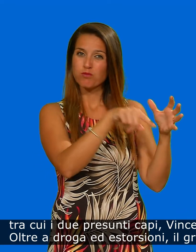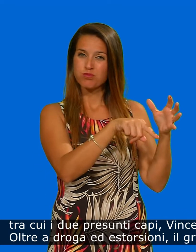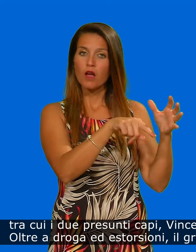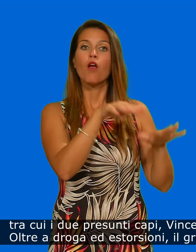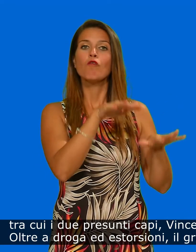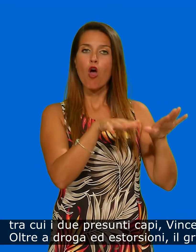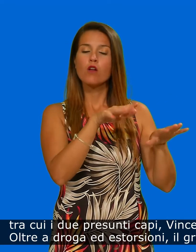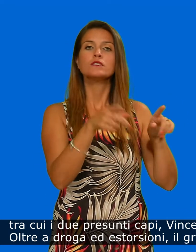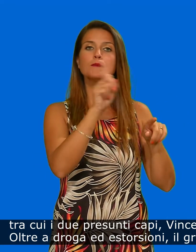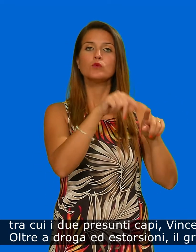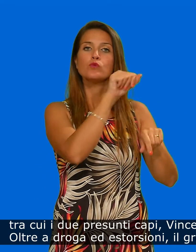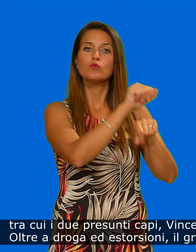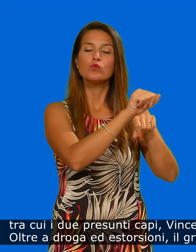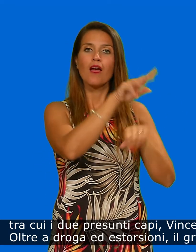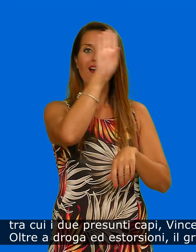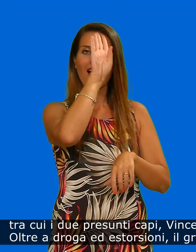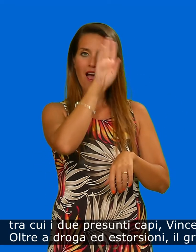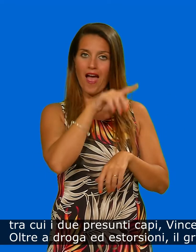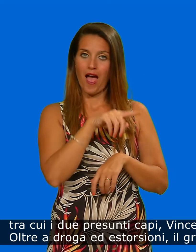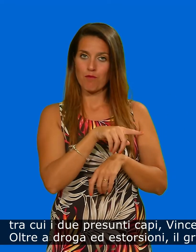tra cui due presunti capi.